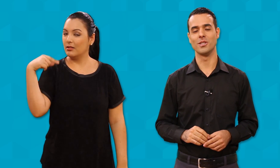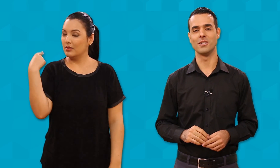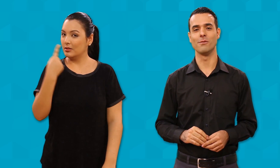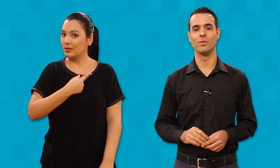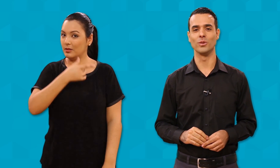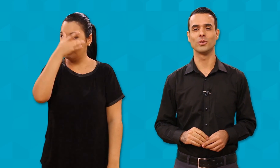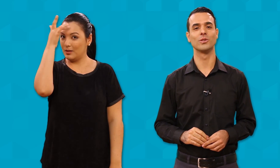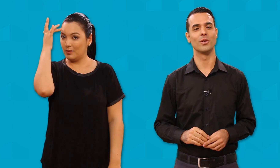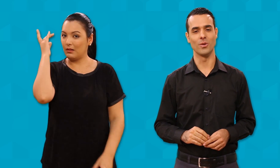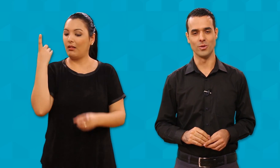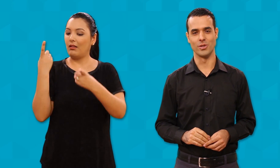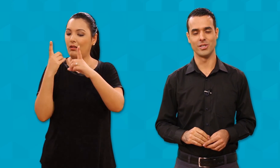discípulos, hoje.